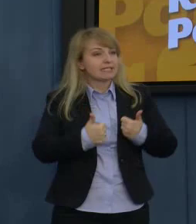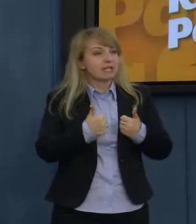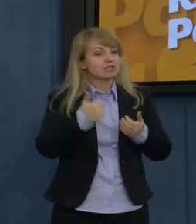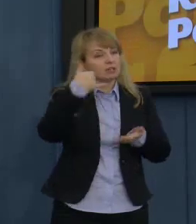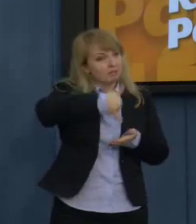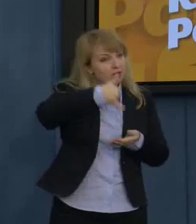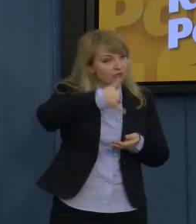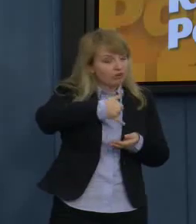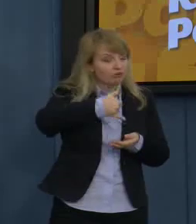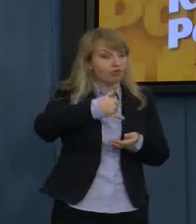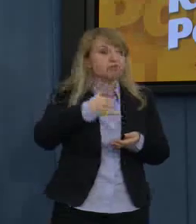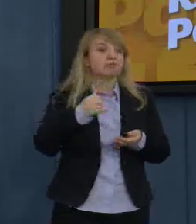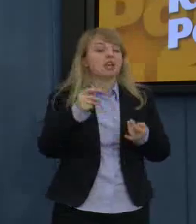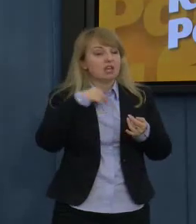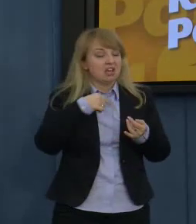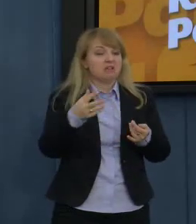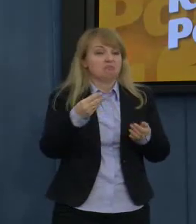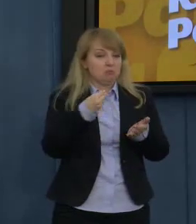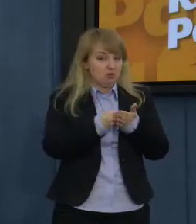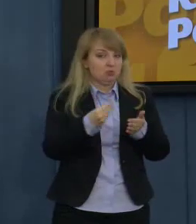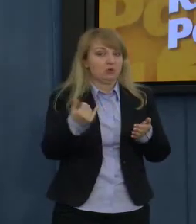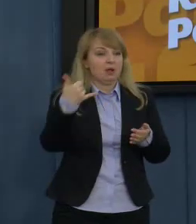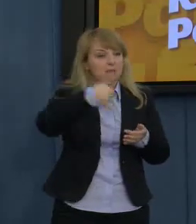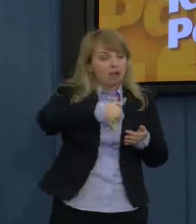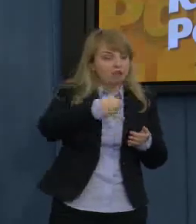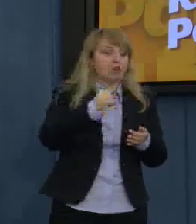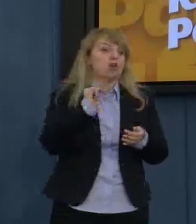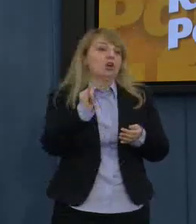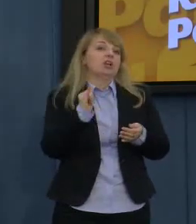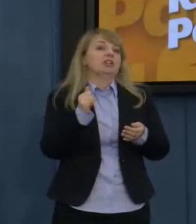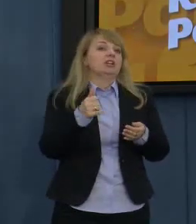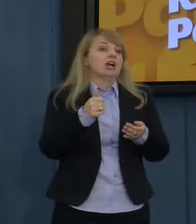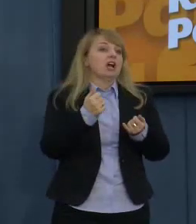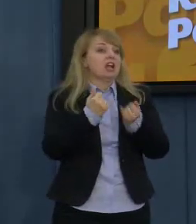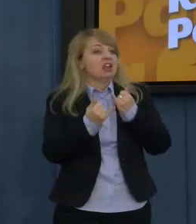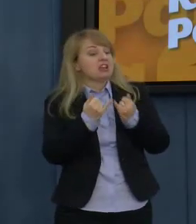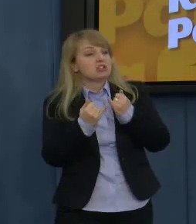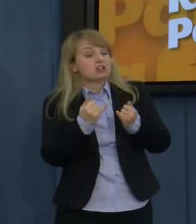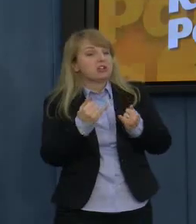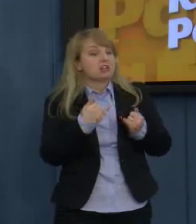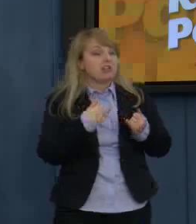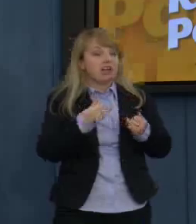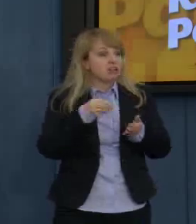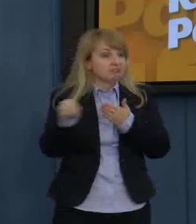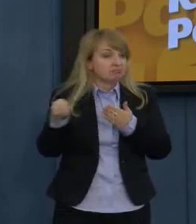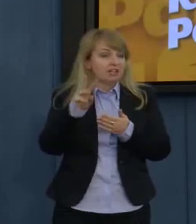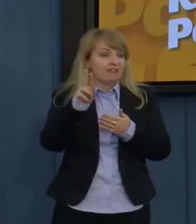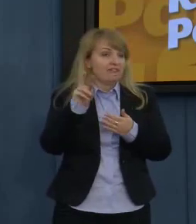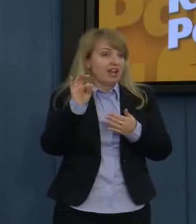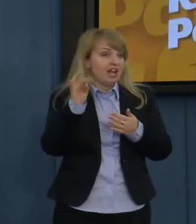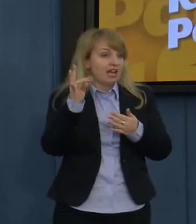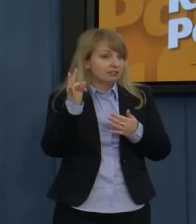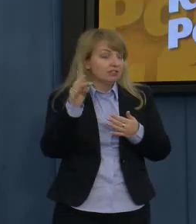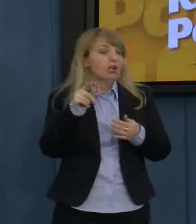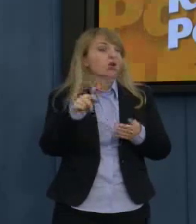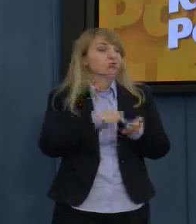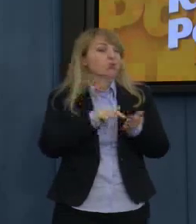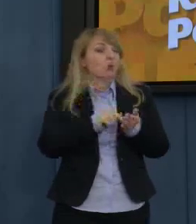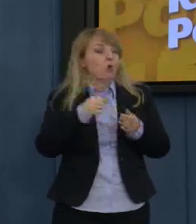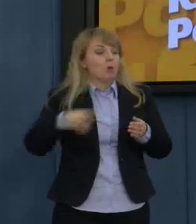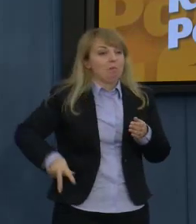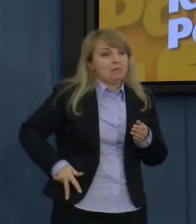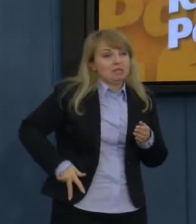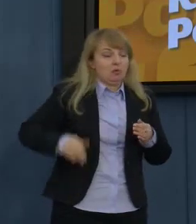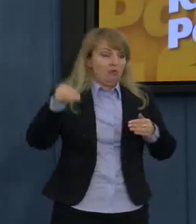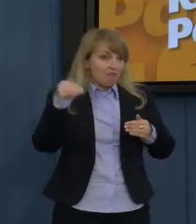Jeśli ta stacja nie odprowadzi VAT-u, to od tego projektu ewidentnie ministerstwo będzie mnie ścigało, bo uzna, że ponieważ cena była niższa od rynkowej, to ja powinienem był